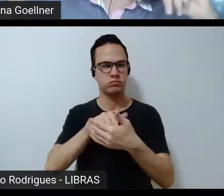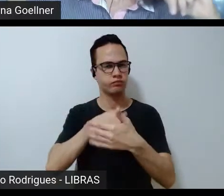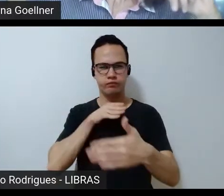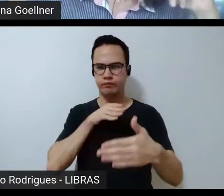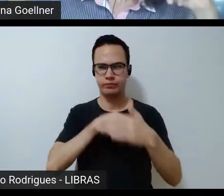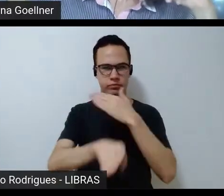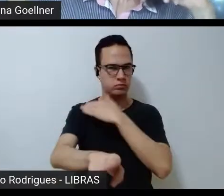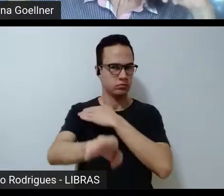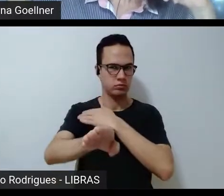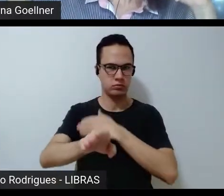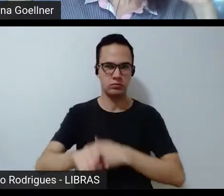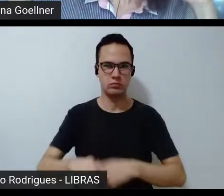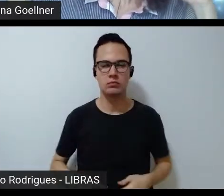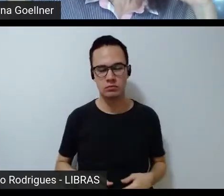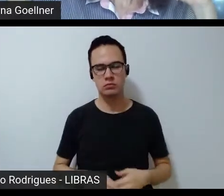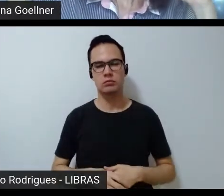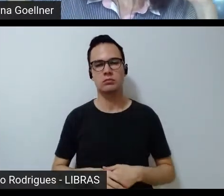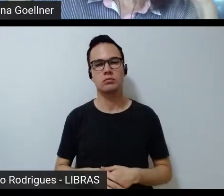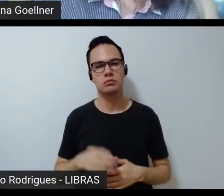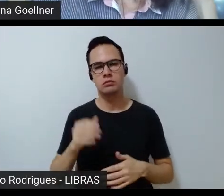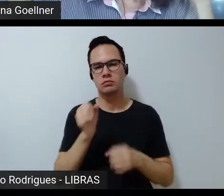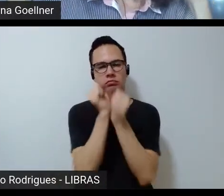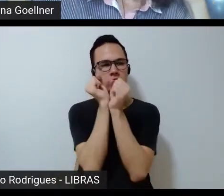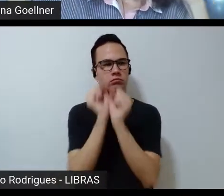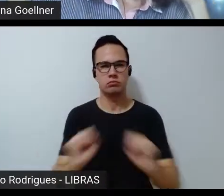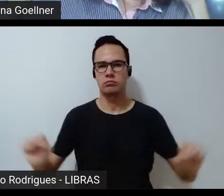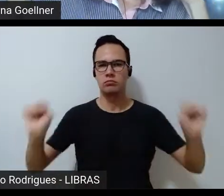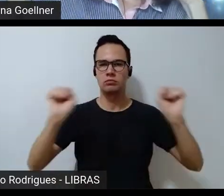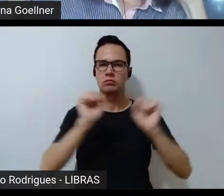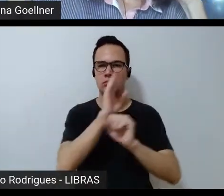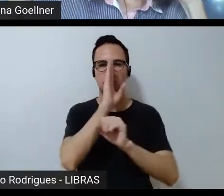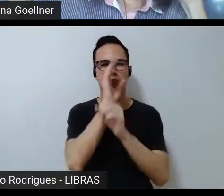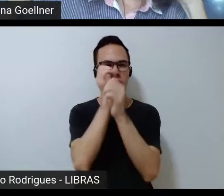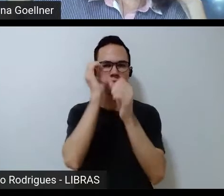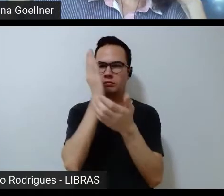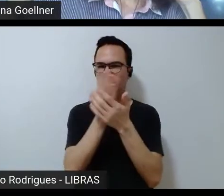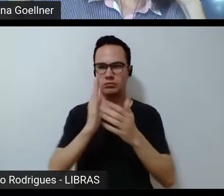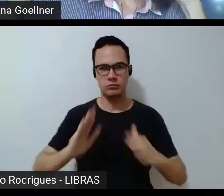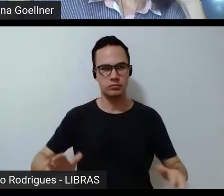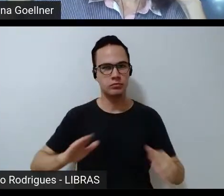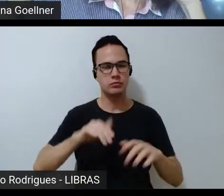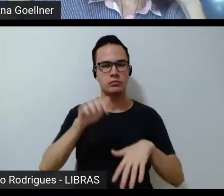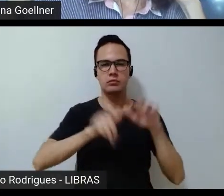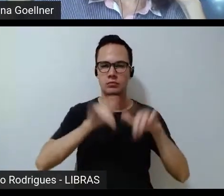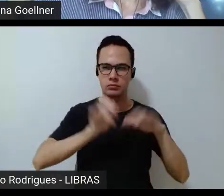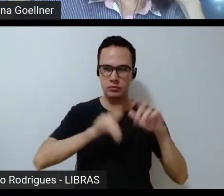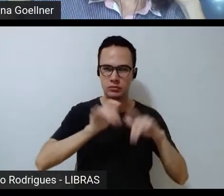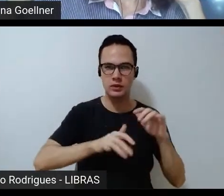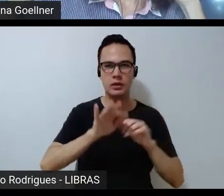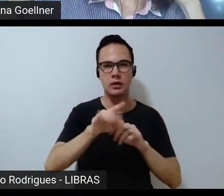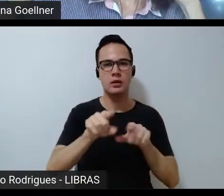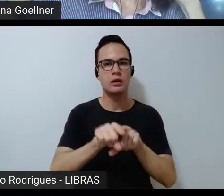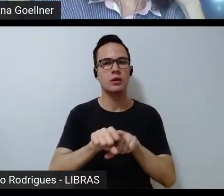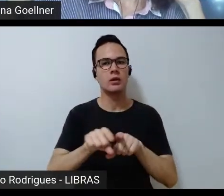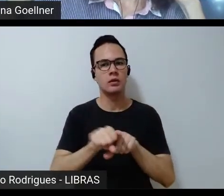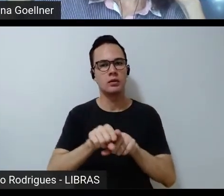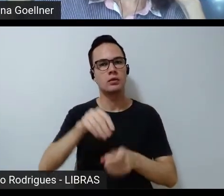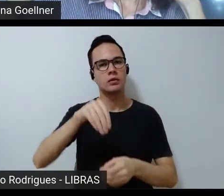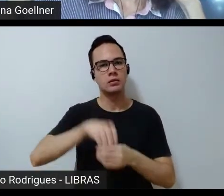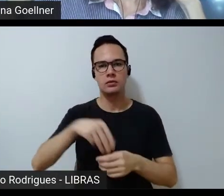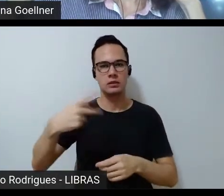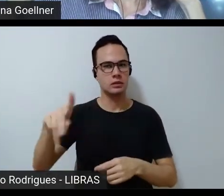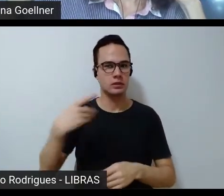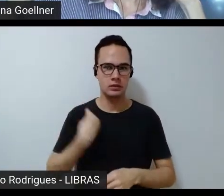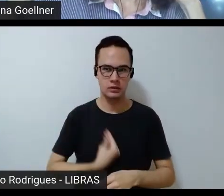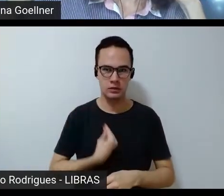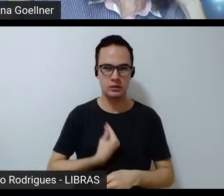quebraram essas barreiras, foram quebrando esses silêncios, não só escrevendo, mas dentro do seu cotidiano,